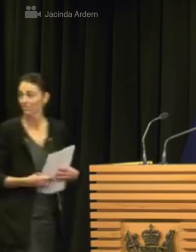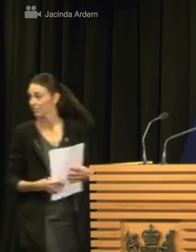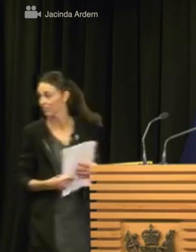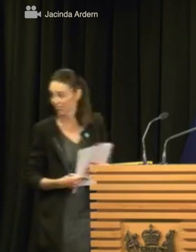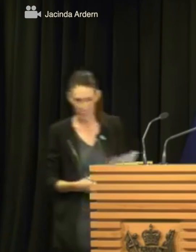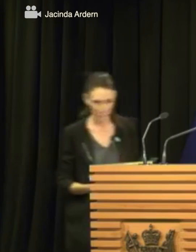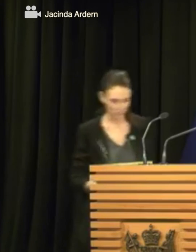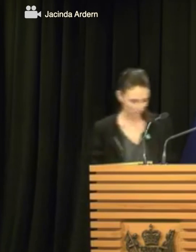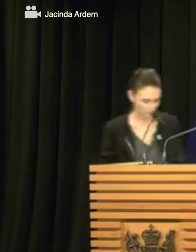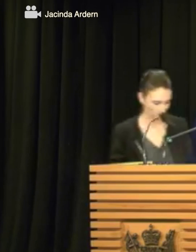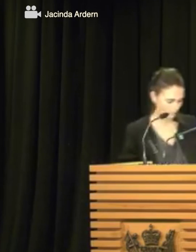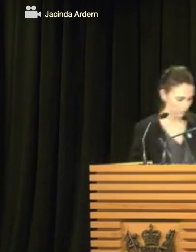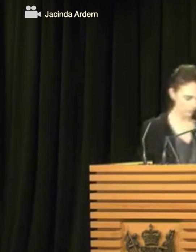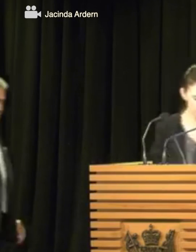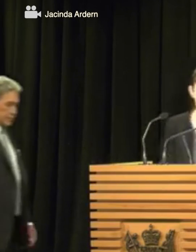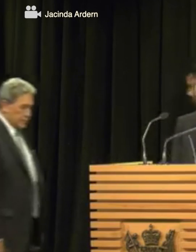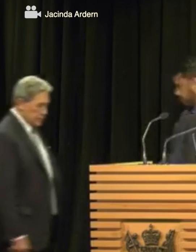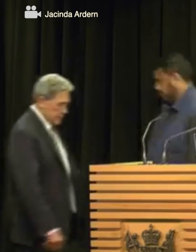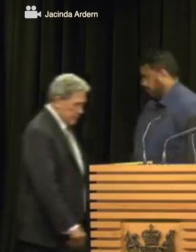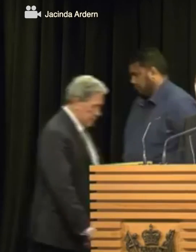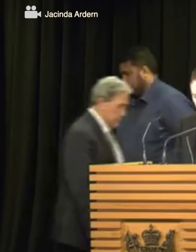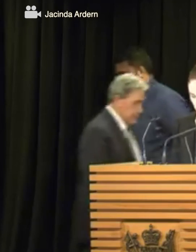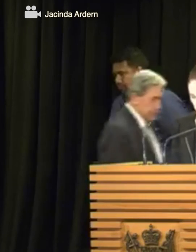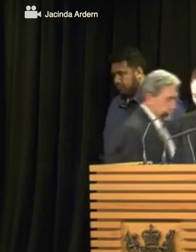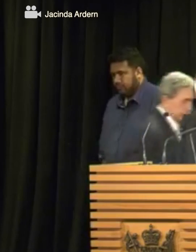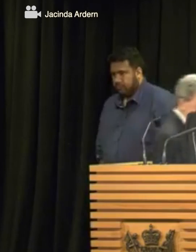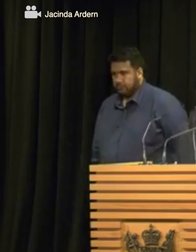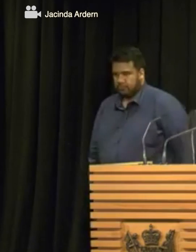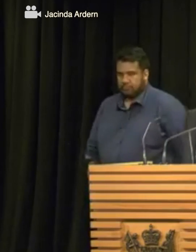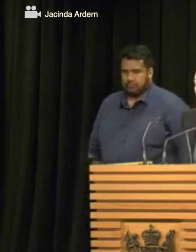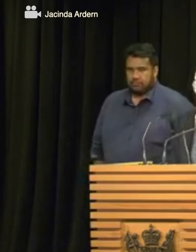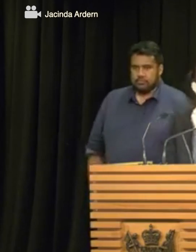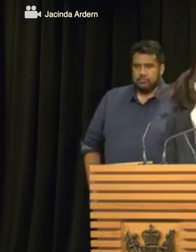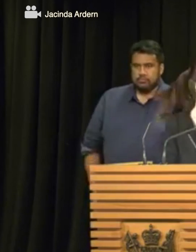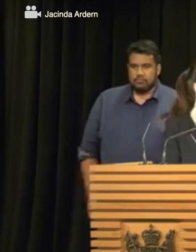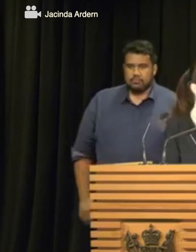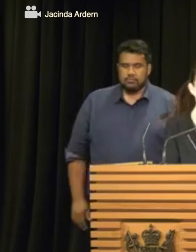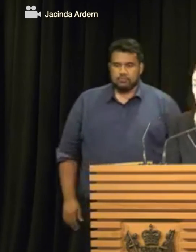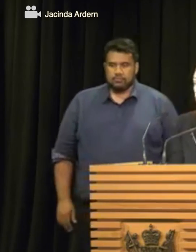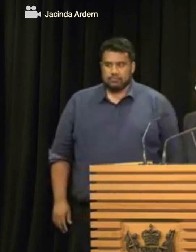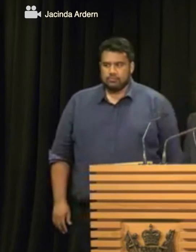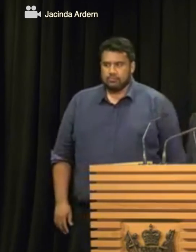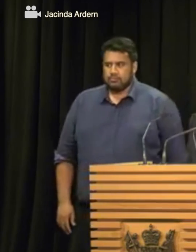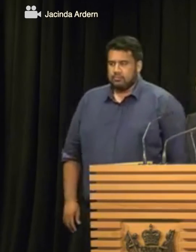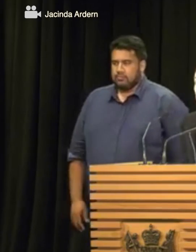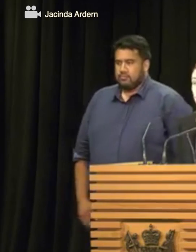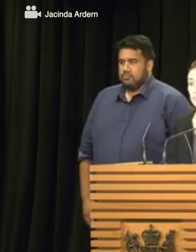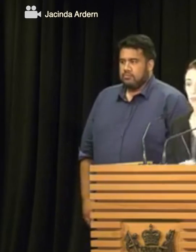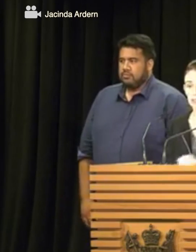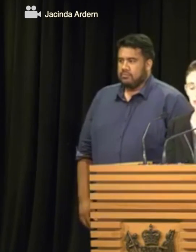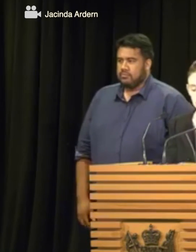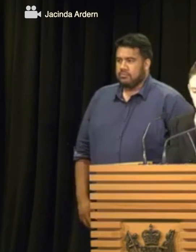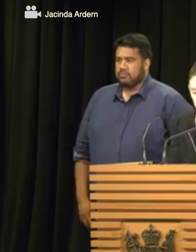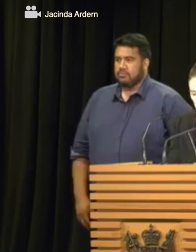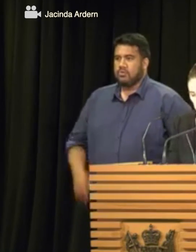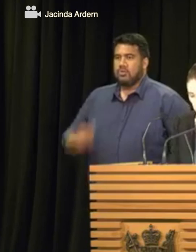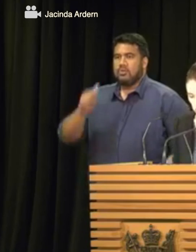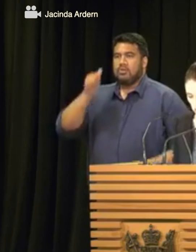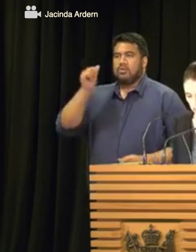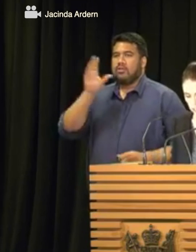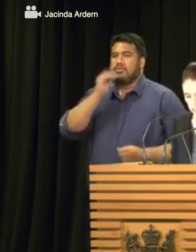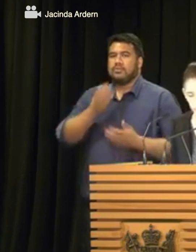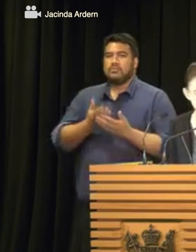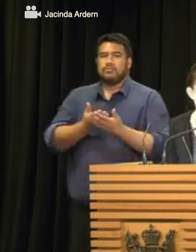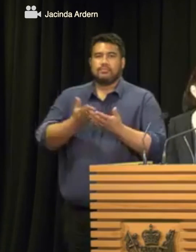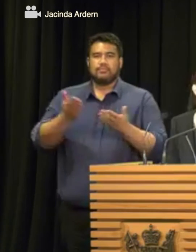La primera ministra de Nueva Zelanda, Jacinda Ardern, anunció este 18 de marzo que su gobierno reformará la Ley de Armas, en donde una